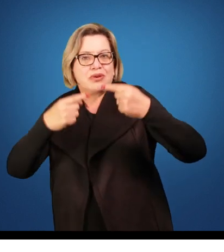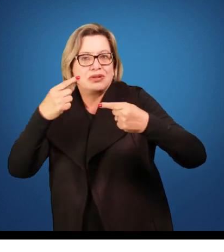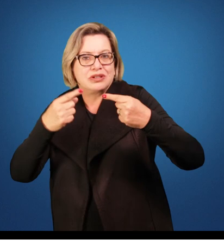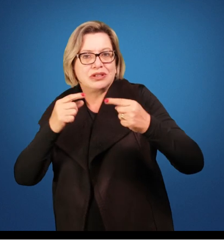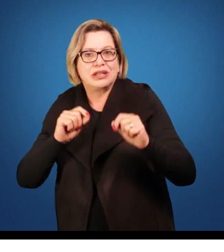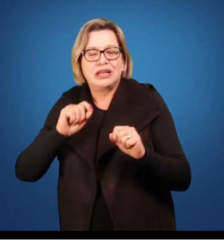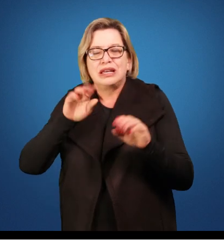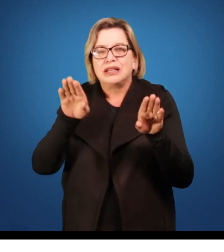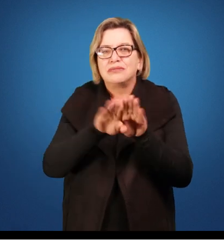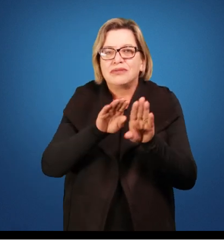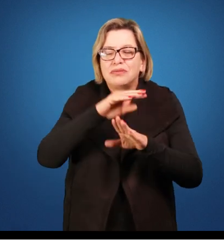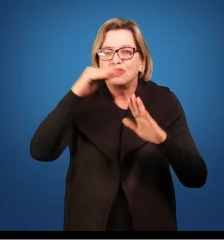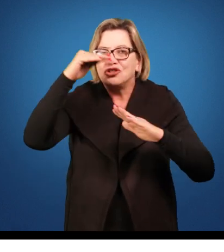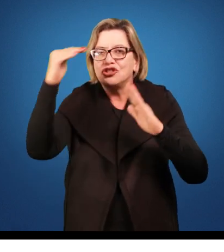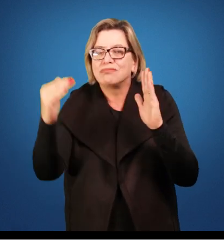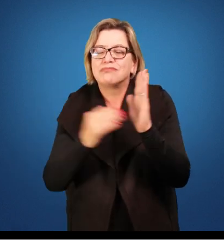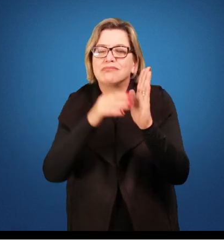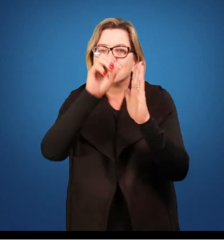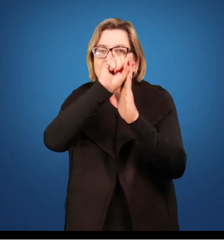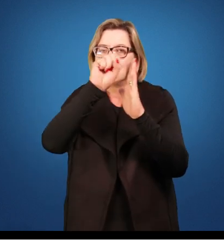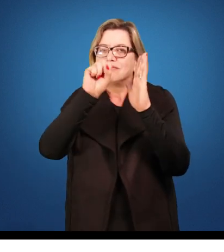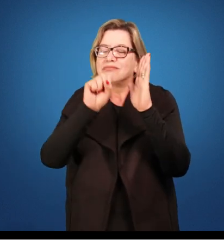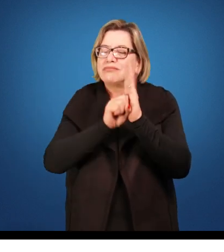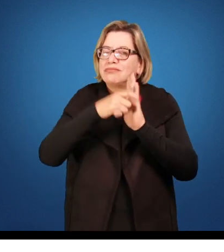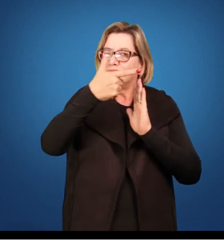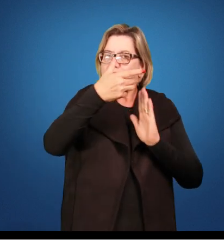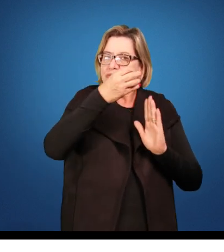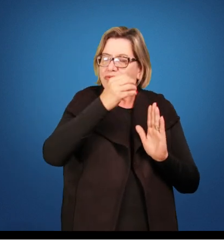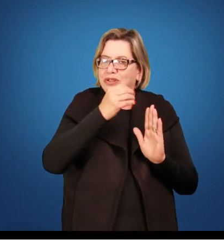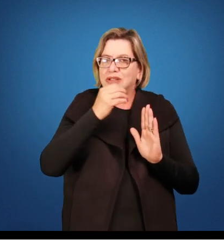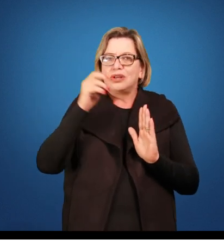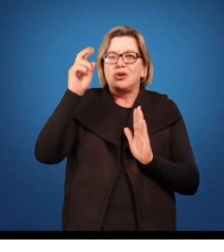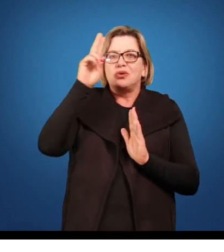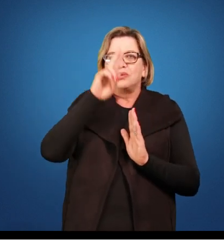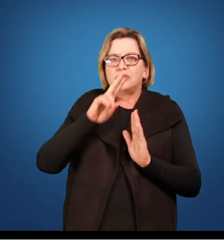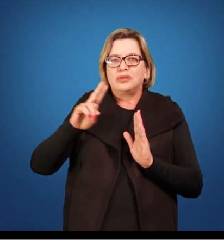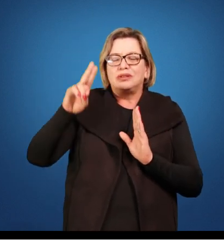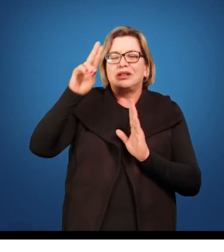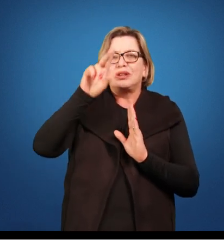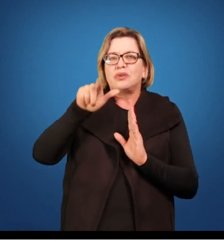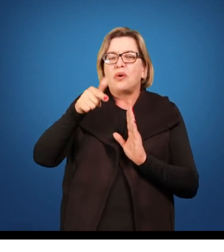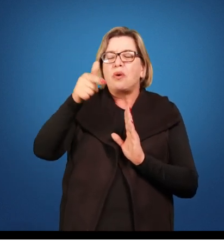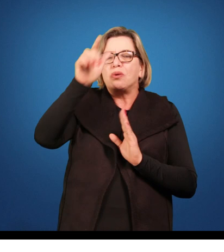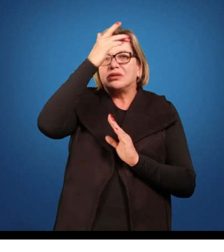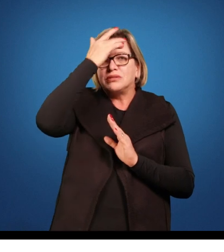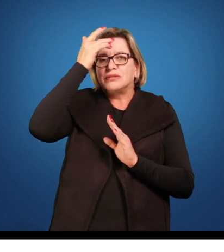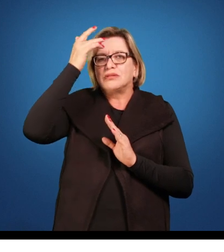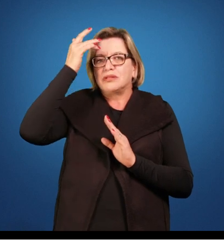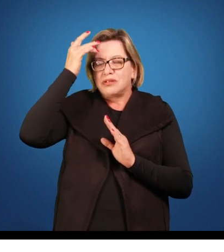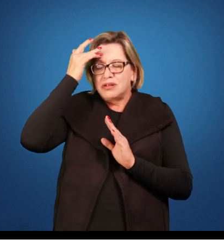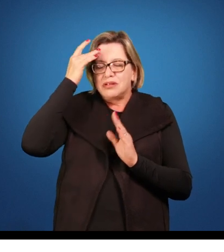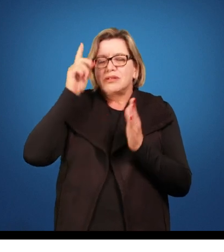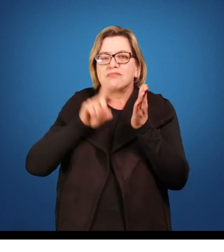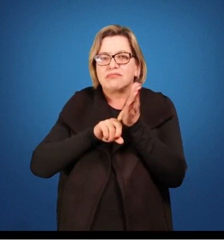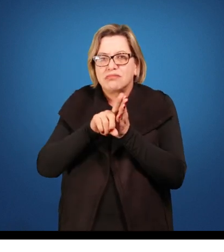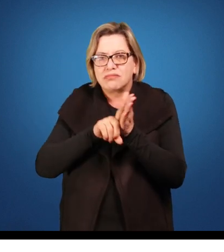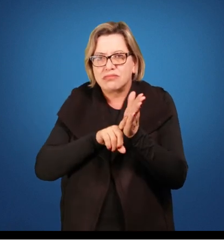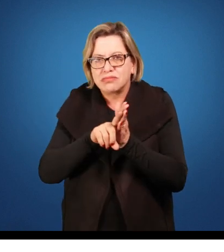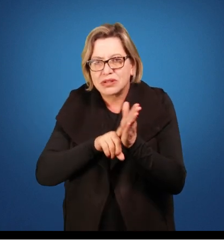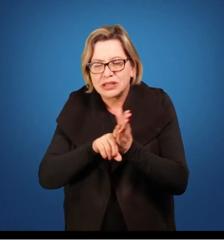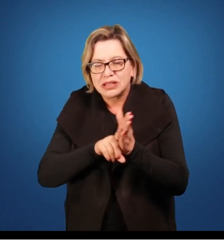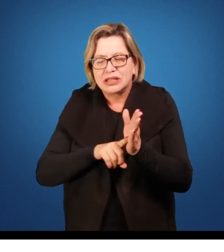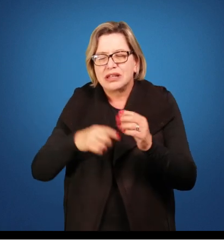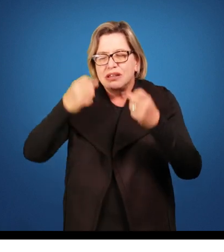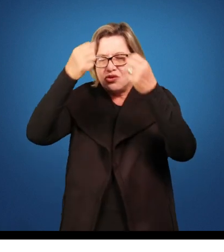a discussão de alguns nomes muito representativos hoje. John Rawls, que continuou escrevendo sobre